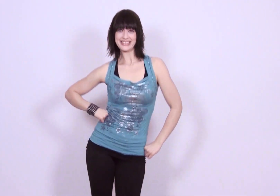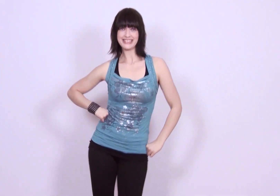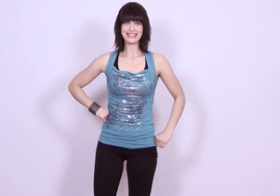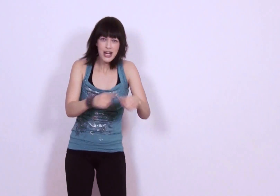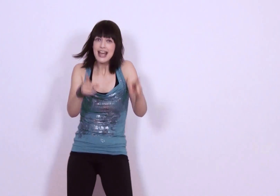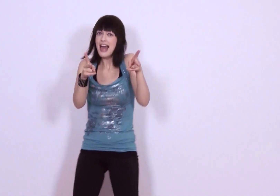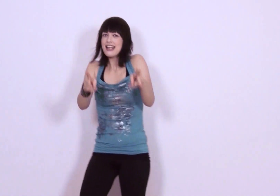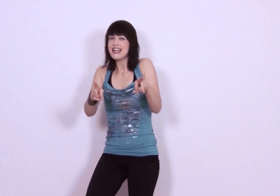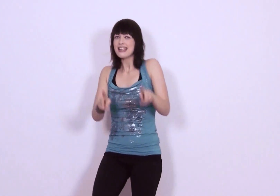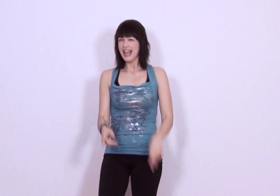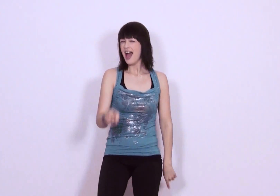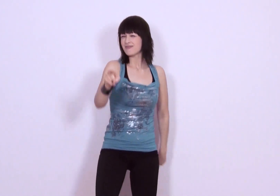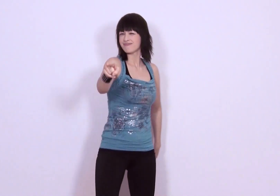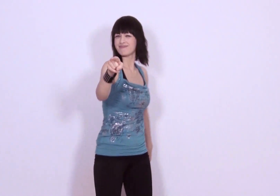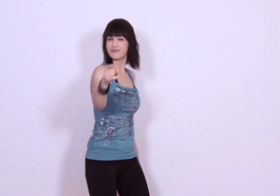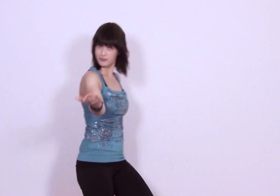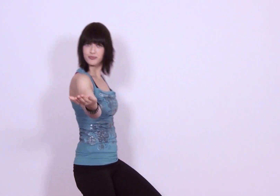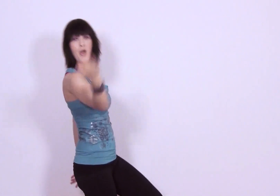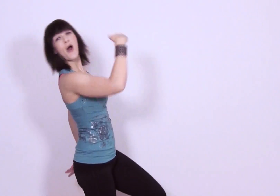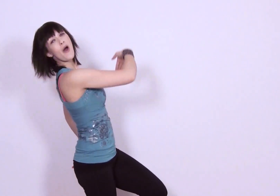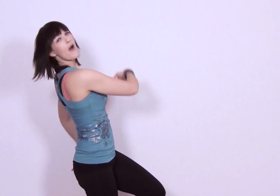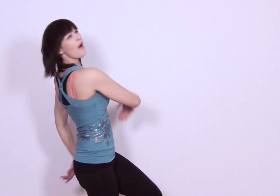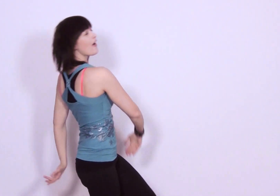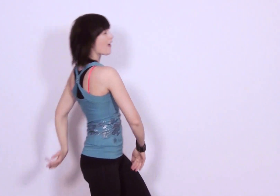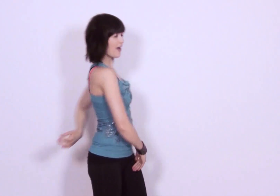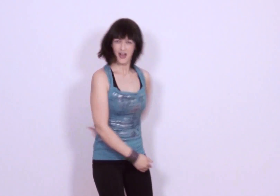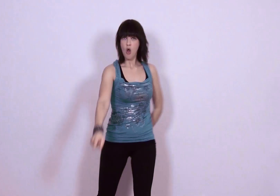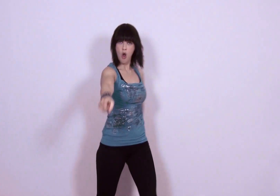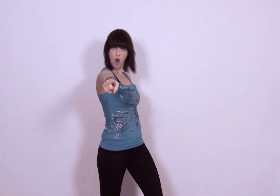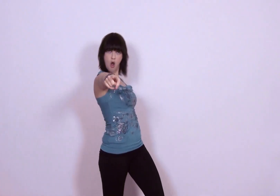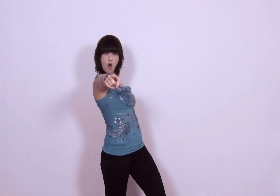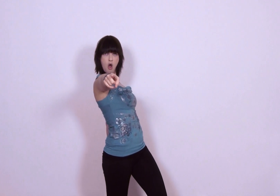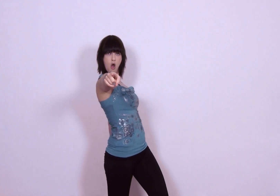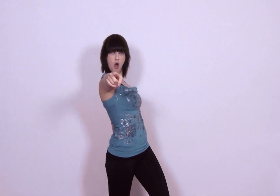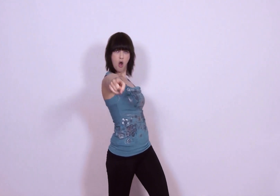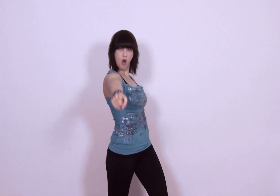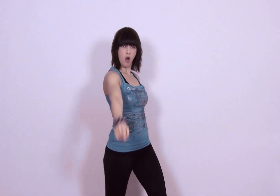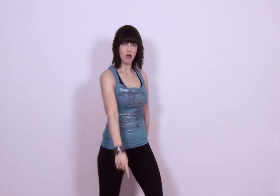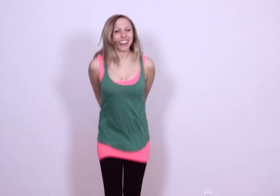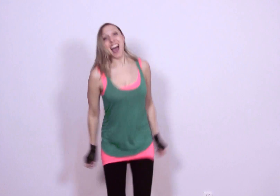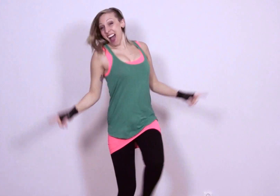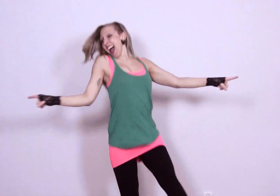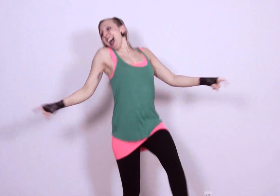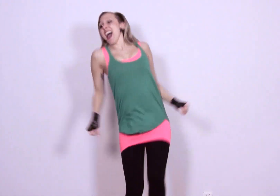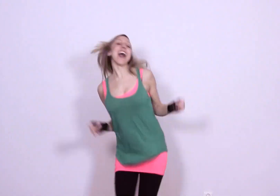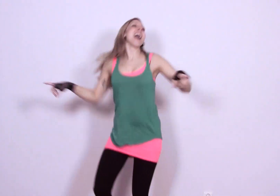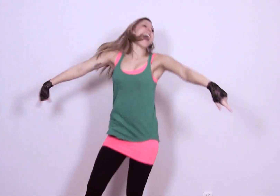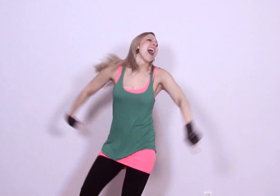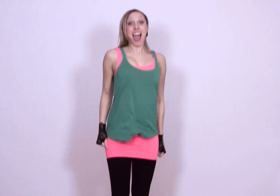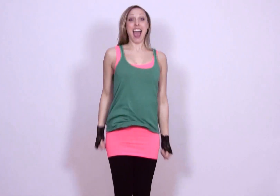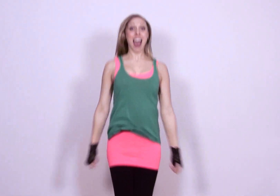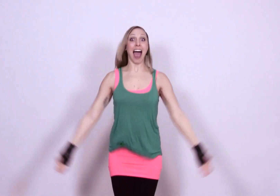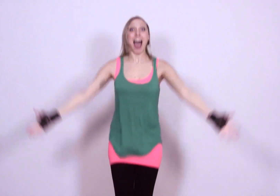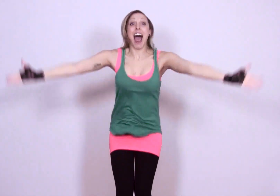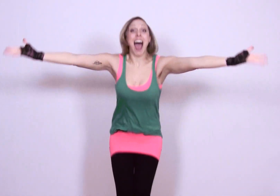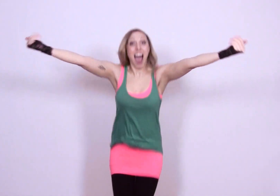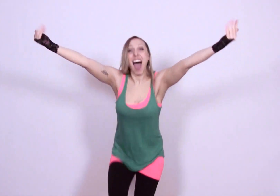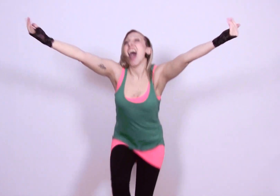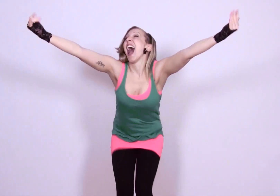Olika lekar, kom som du är Oh-oh, oh-oh, oh-oh Alla samlas